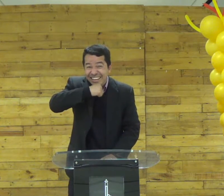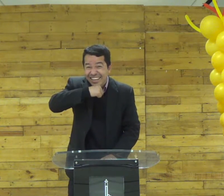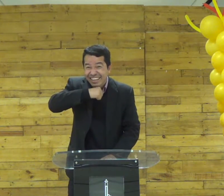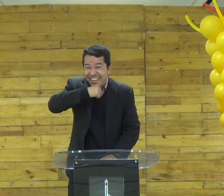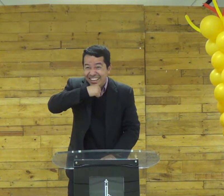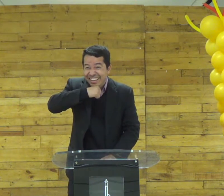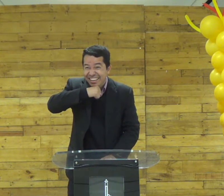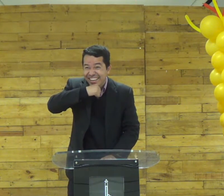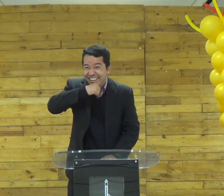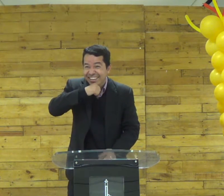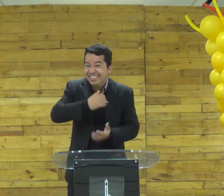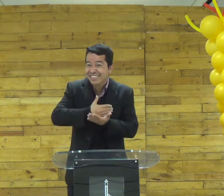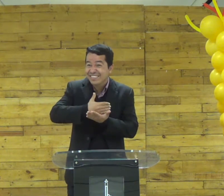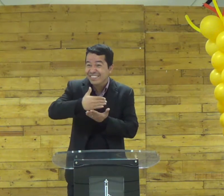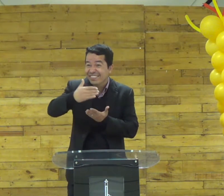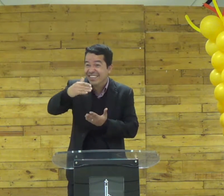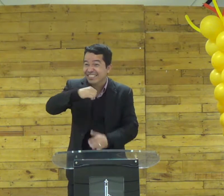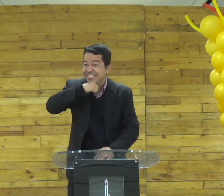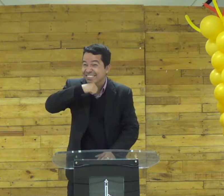está velhinho eu estou ficando velhinho